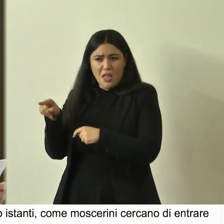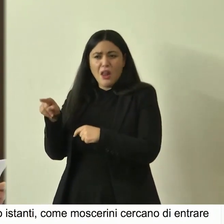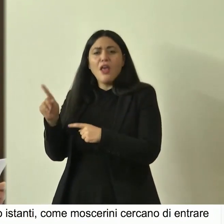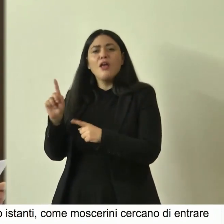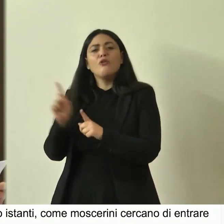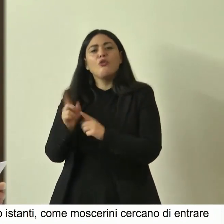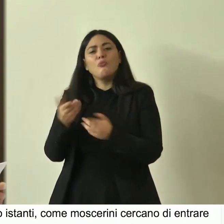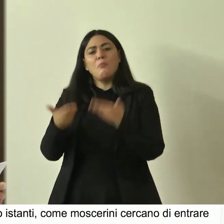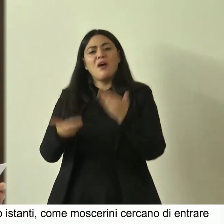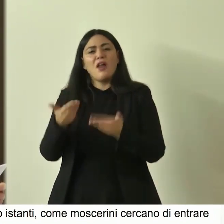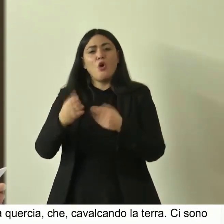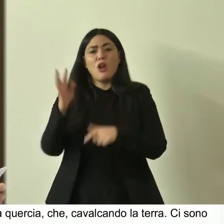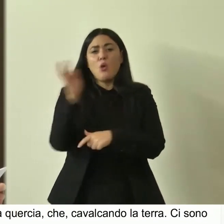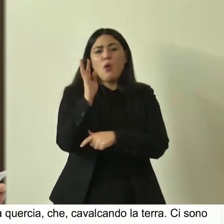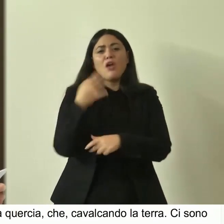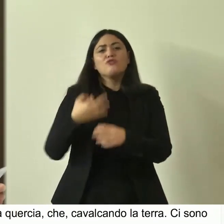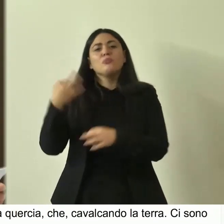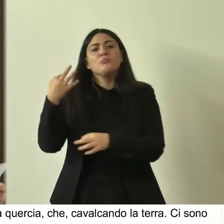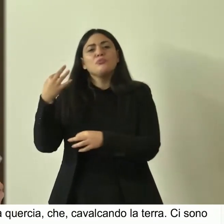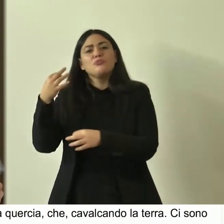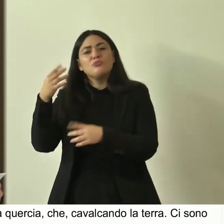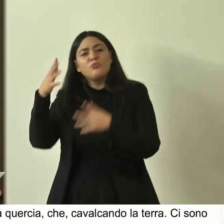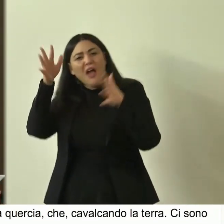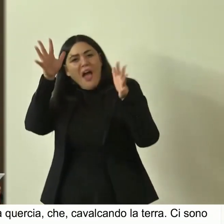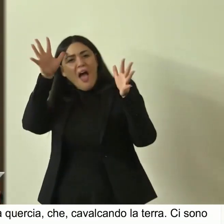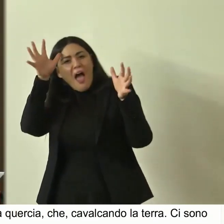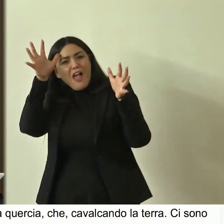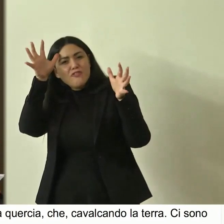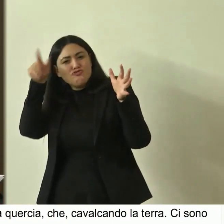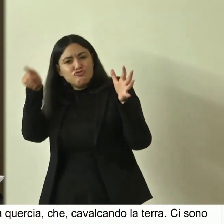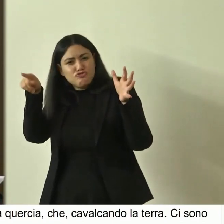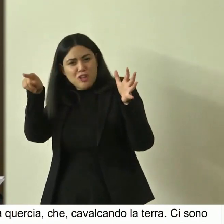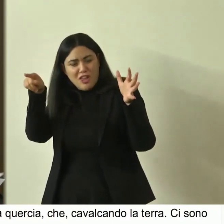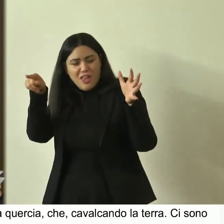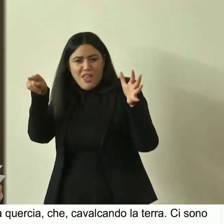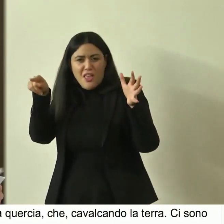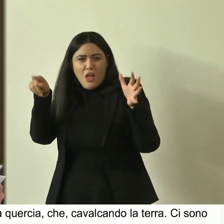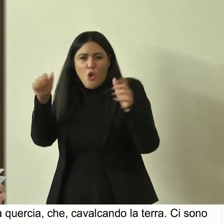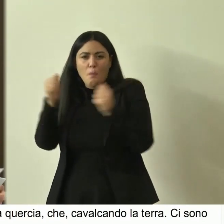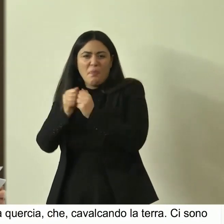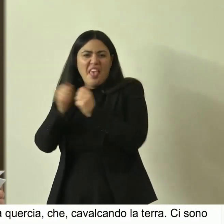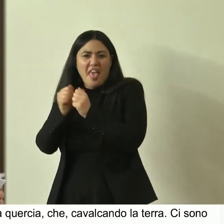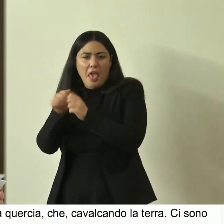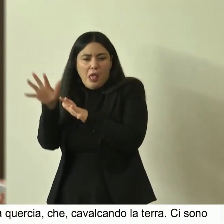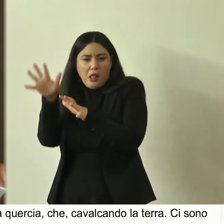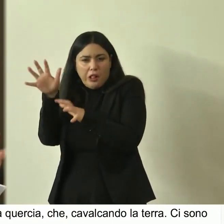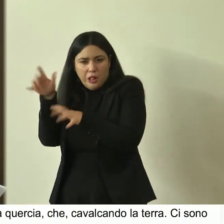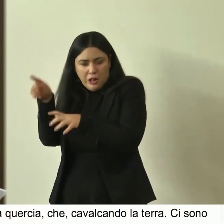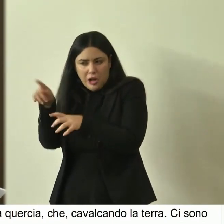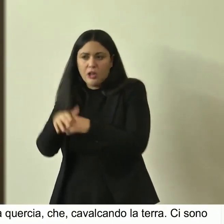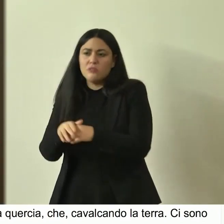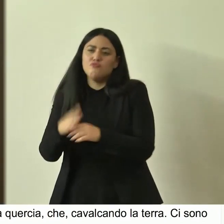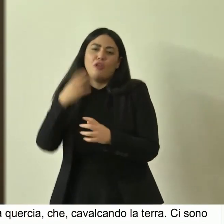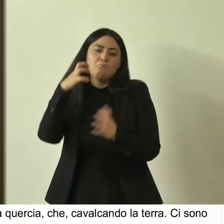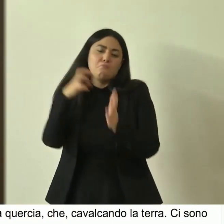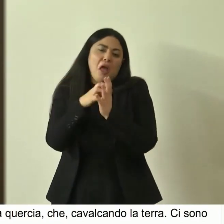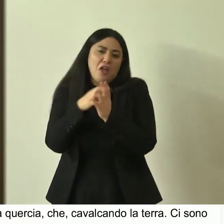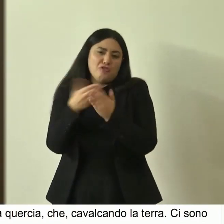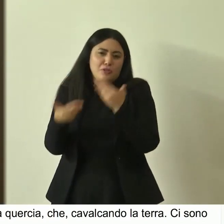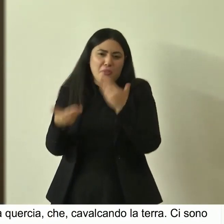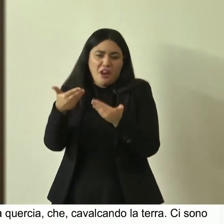quercia a un alce pietrificato insomma così ci sono immagini che è ovvio che ci sono anche delle